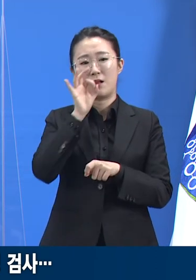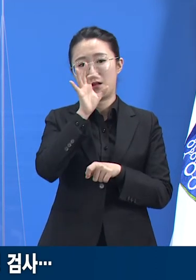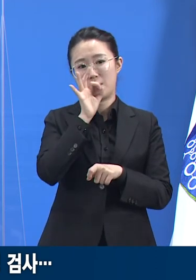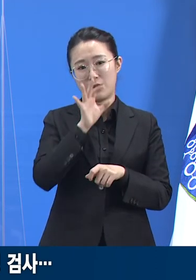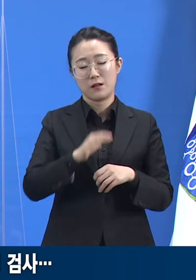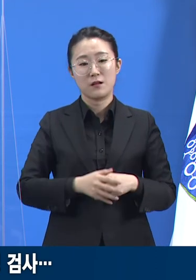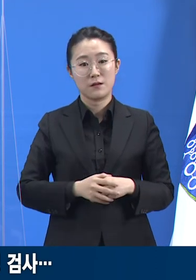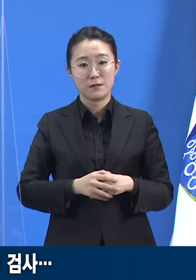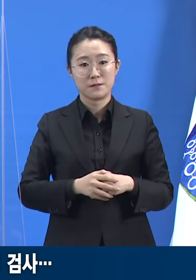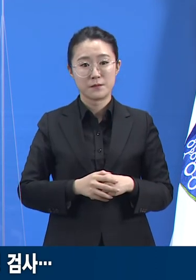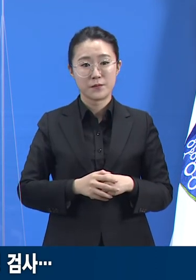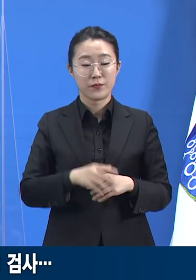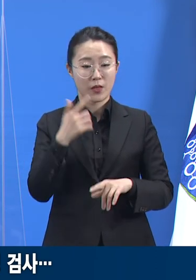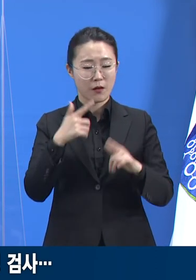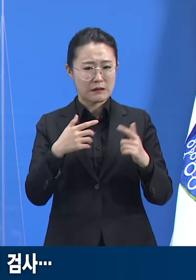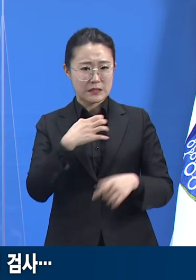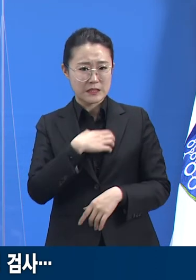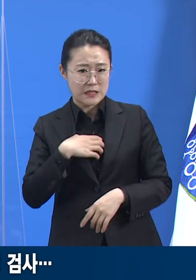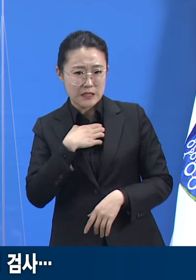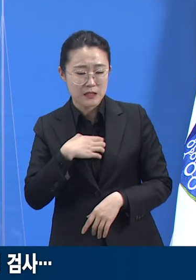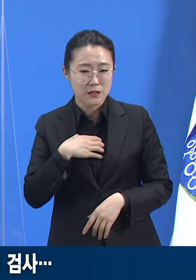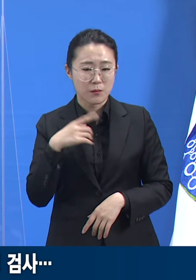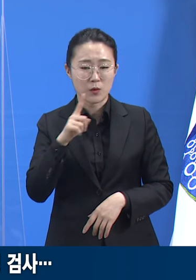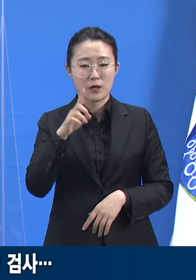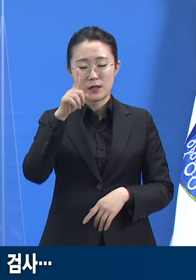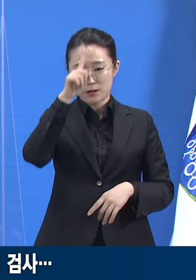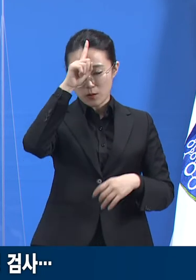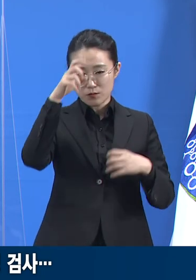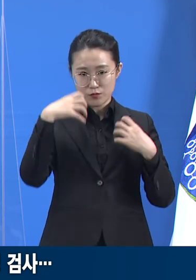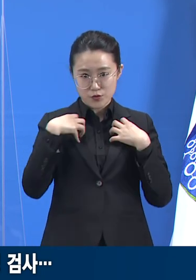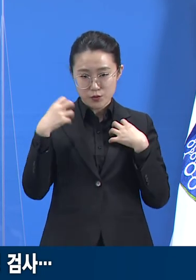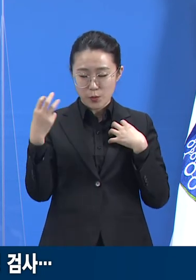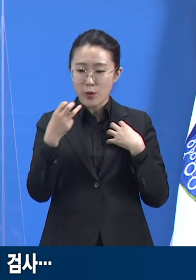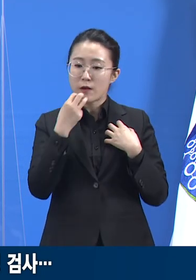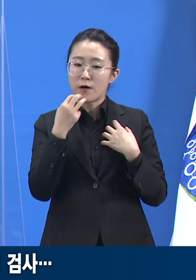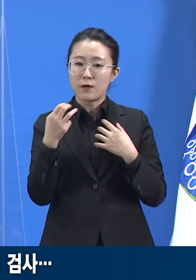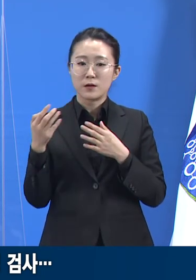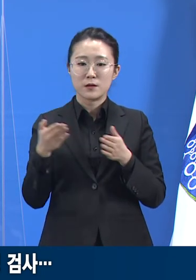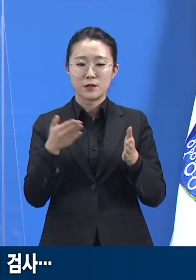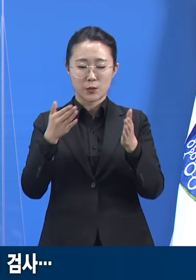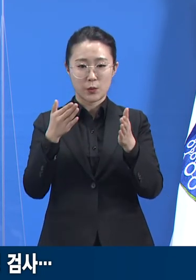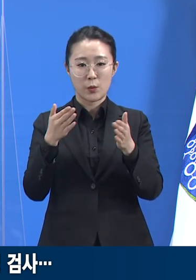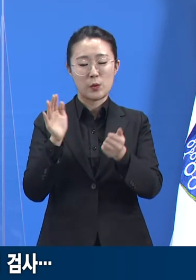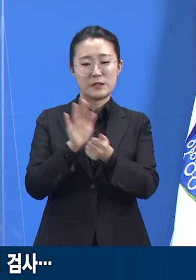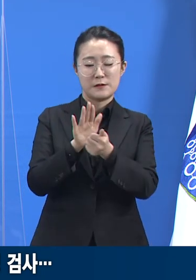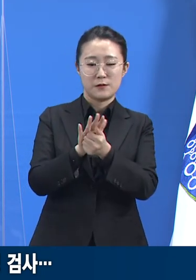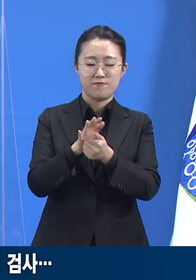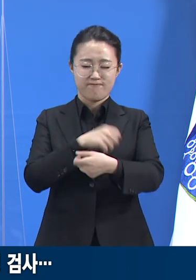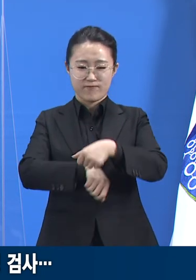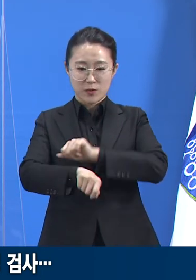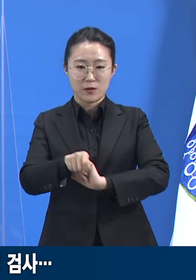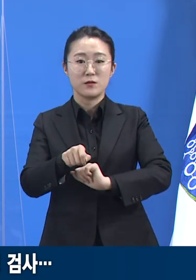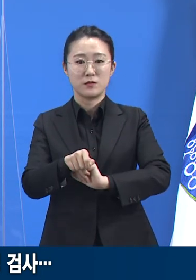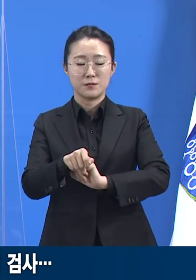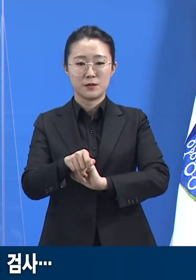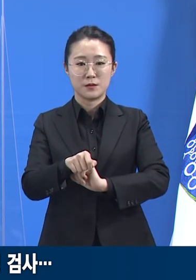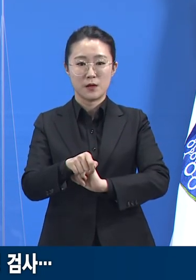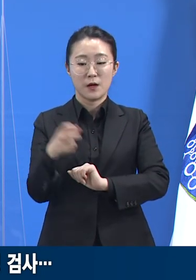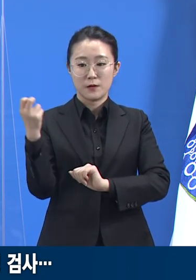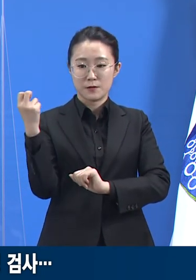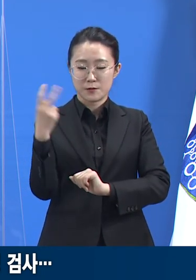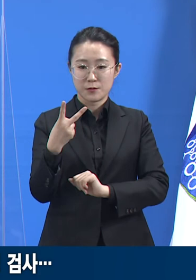정부와 도의 적극적인 지원으로 해소하고 여러 관계부서와 기관 사이의 협업을 통해